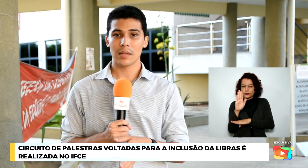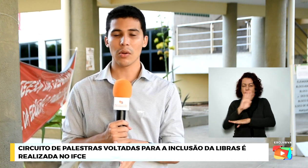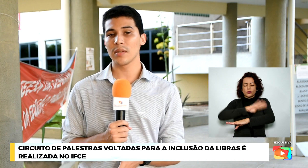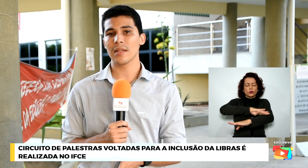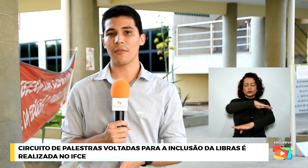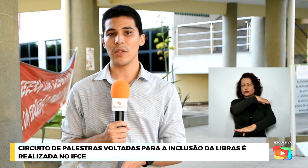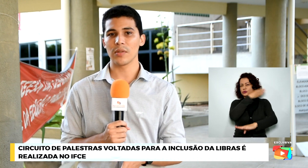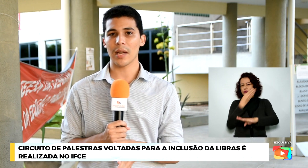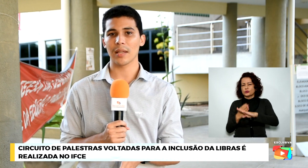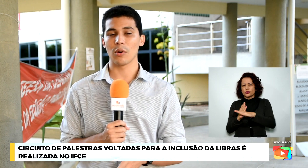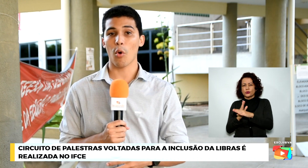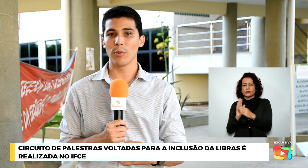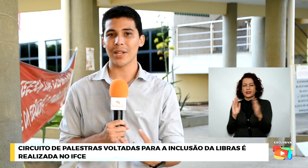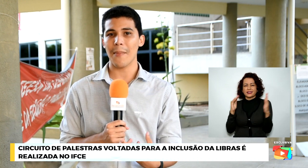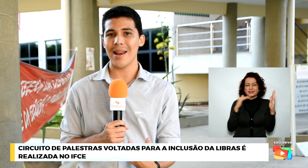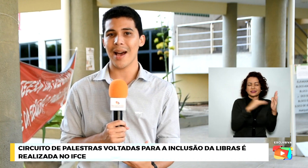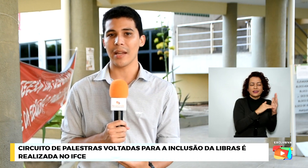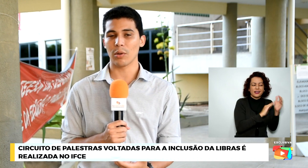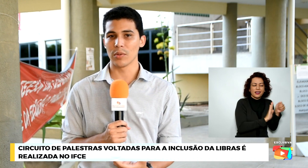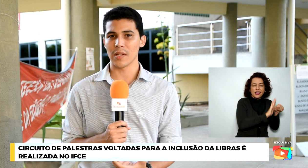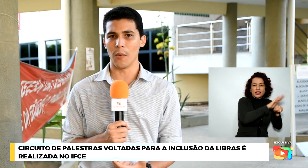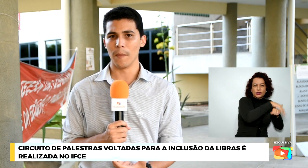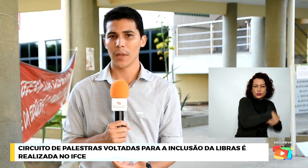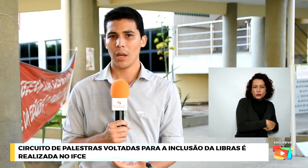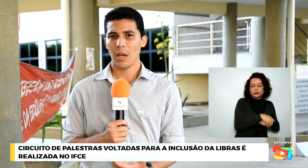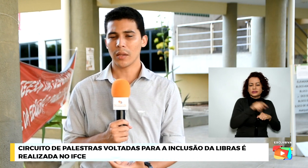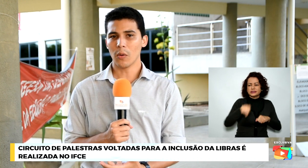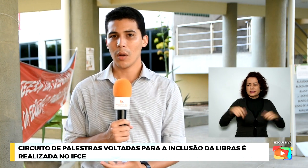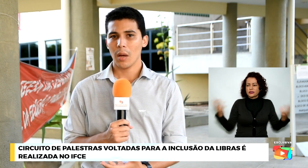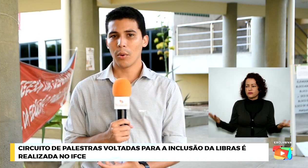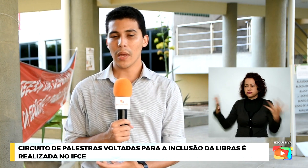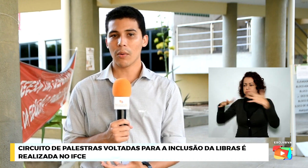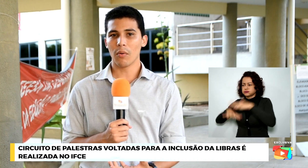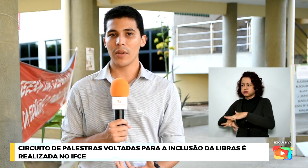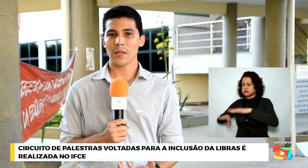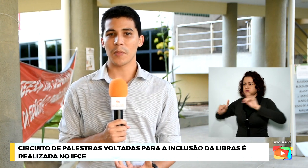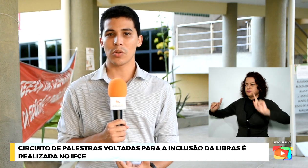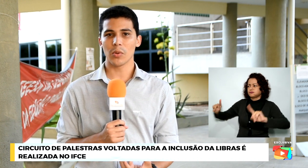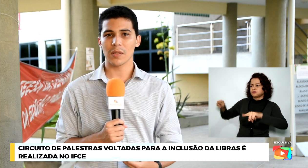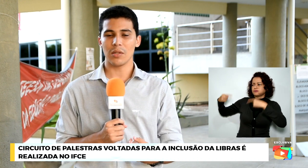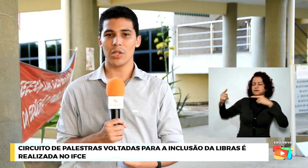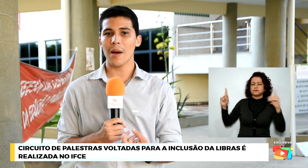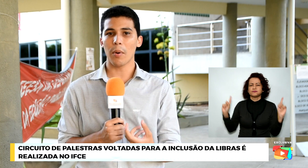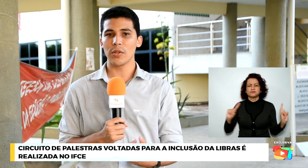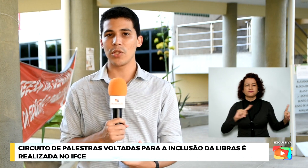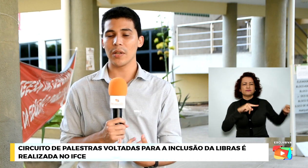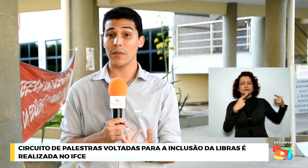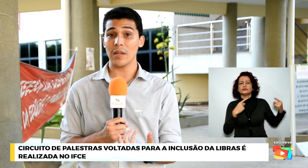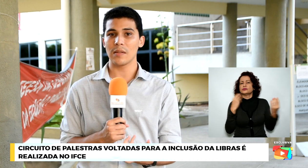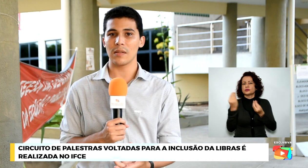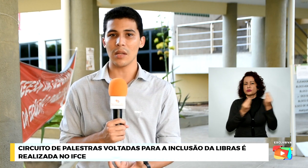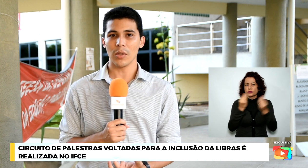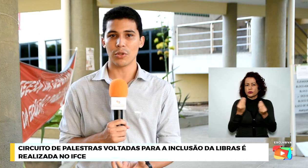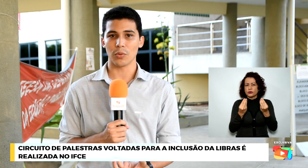seus desafios e, é claro, como trabalhar a inclusão. Então, por que não ouvir as pessoas que dia após dia vivenciam isto?